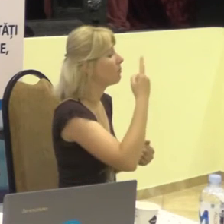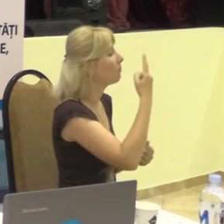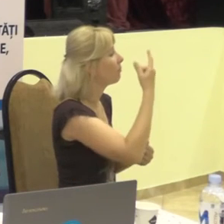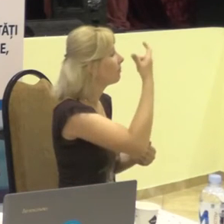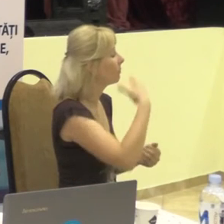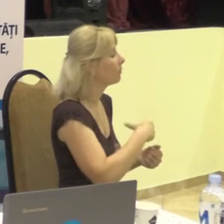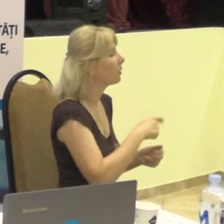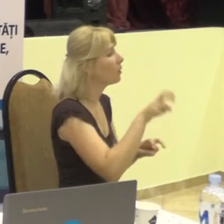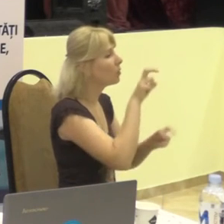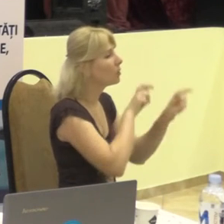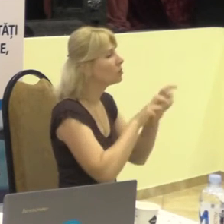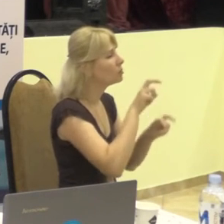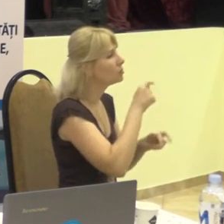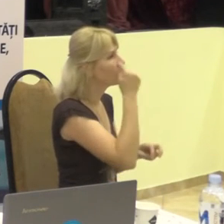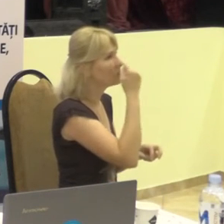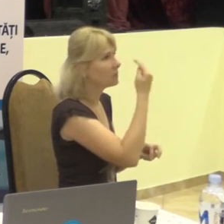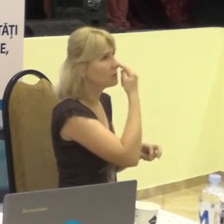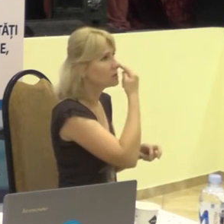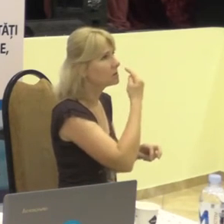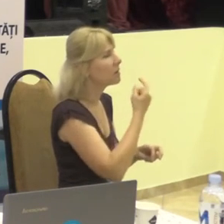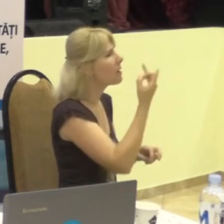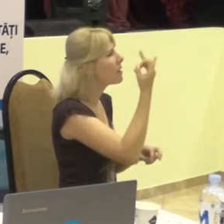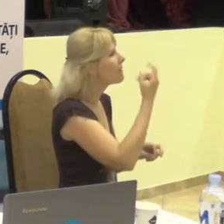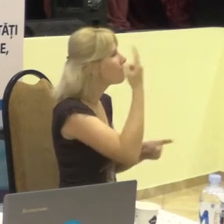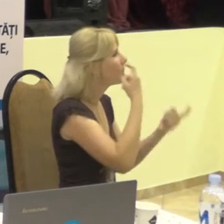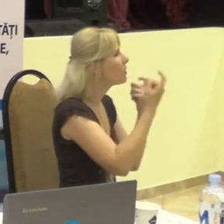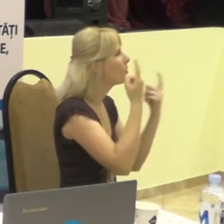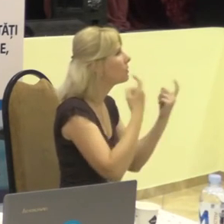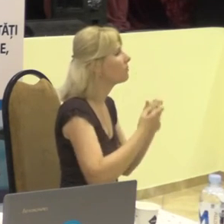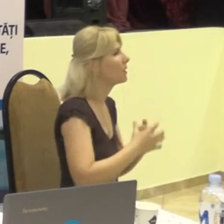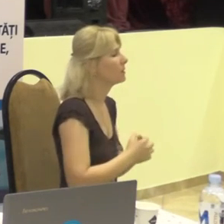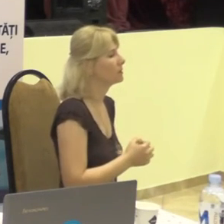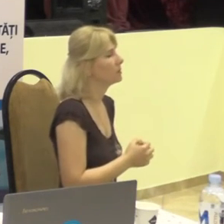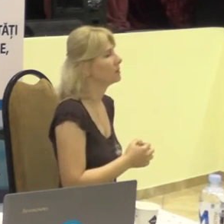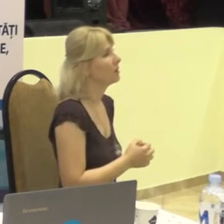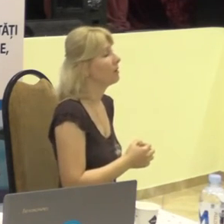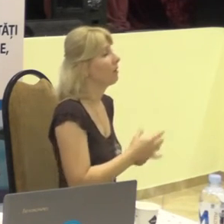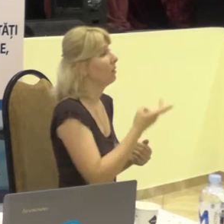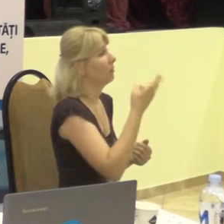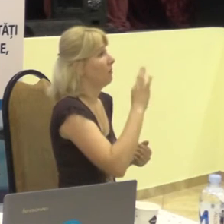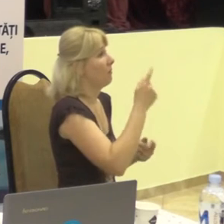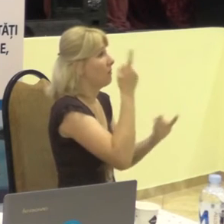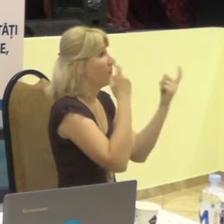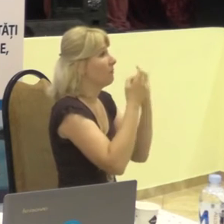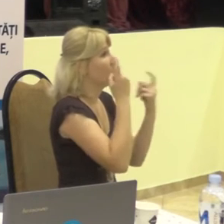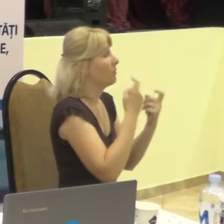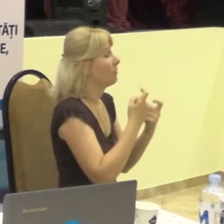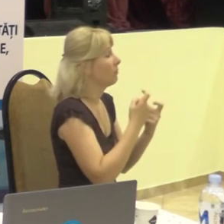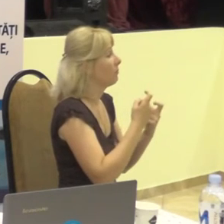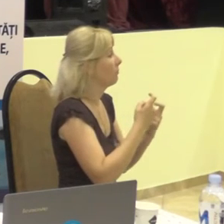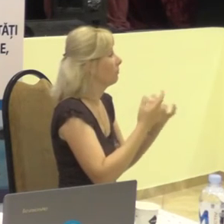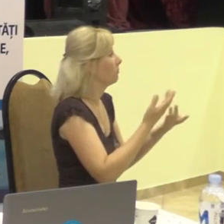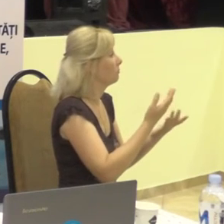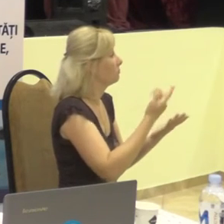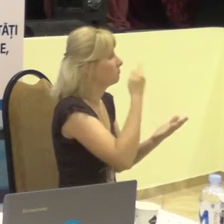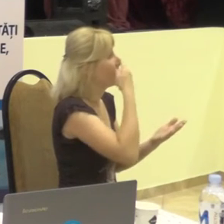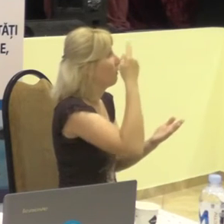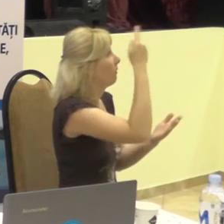face, cu ochii, caută informația. Dar informația este la pot,